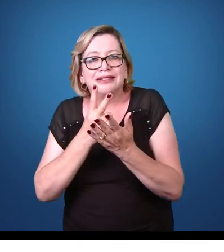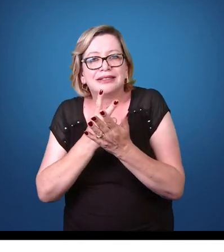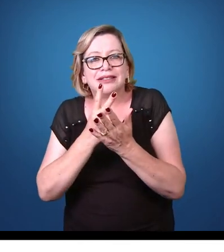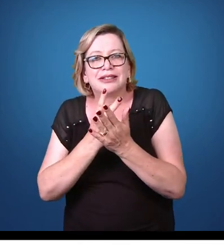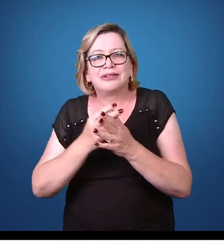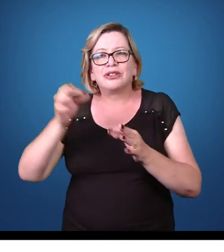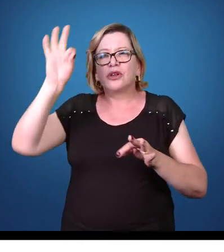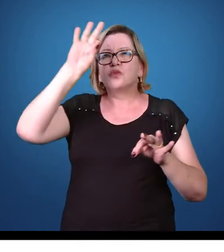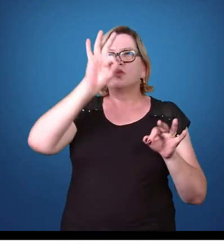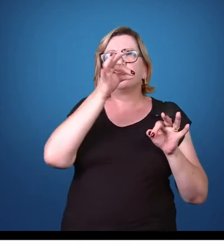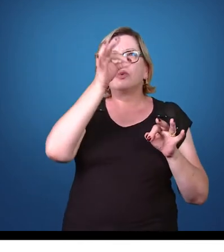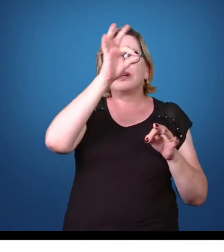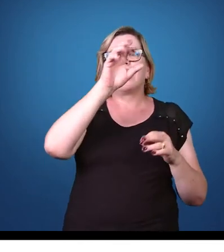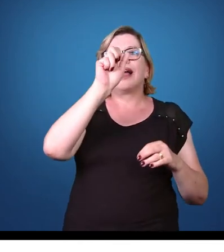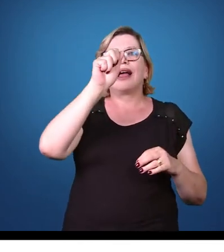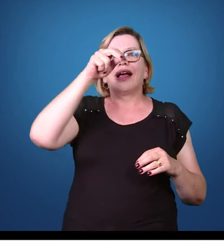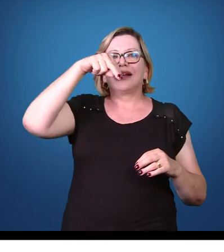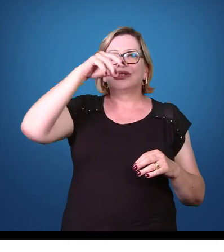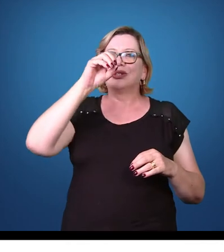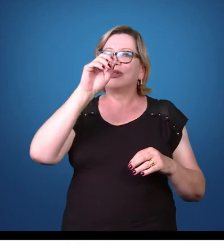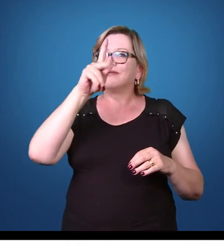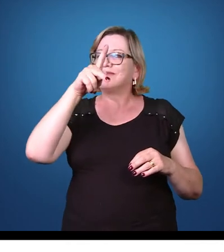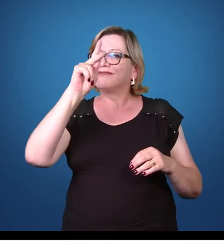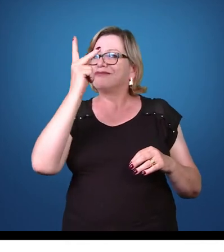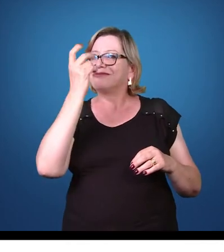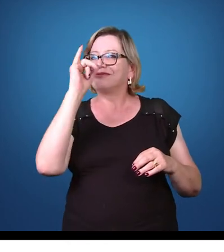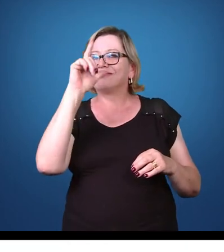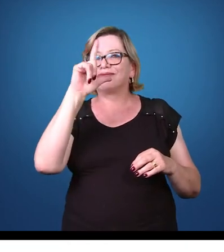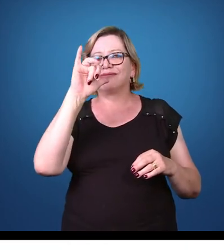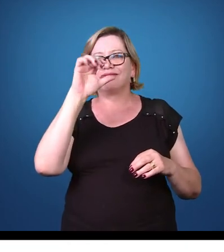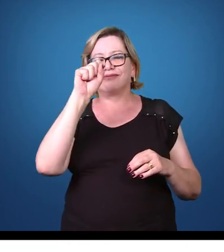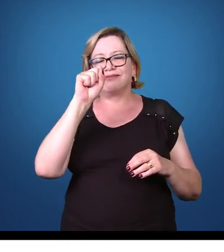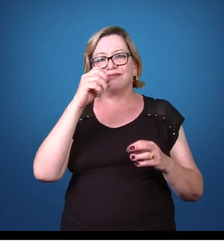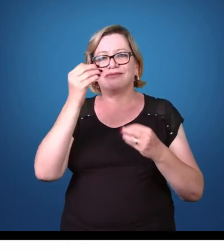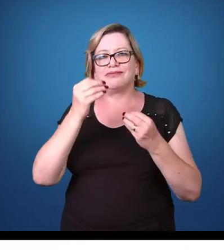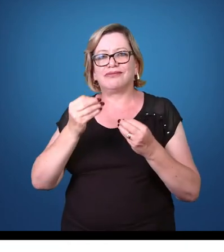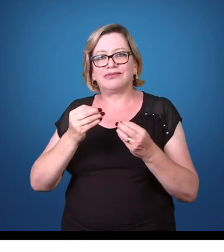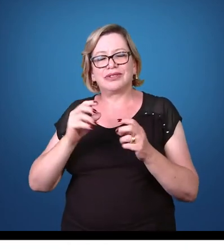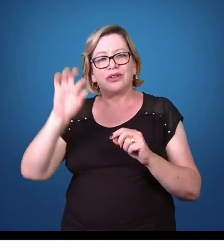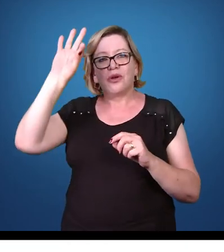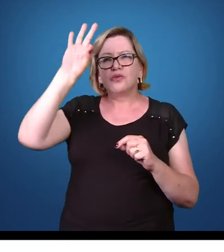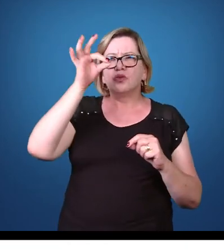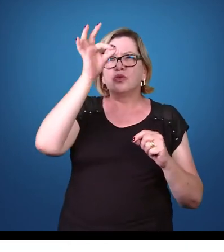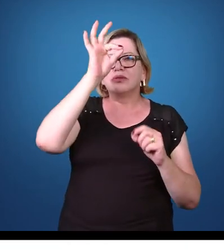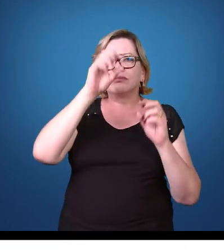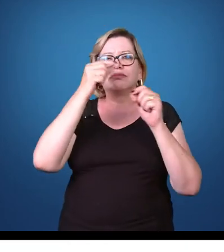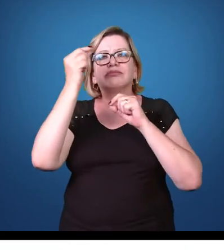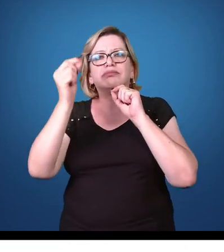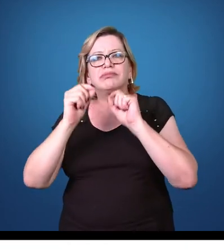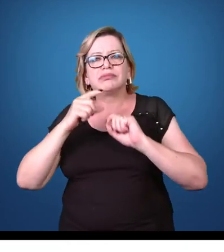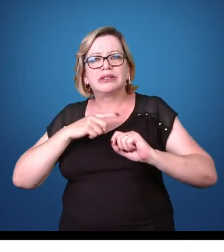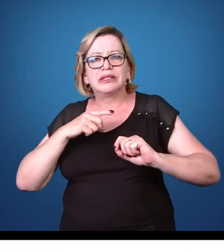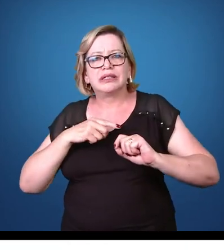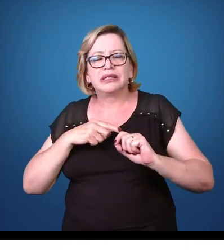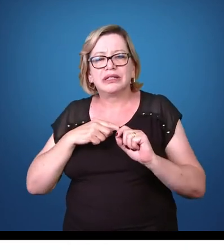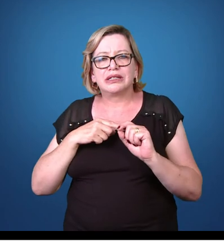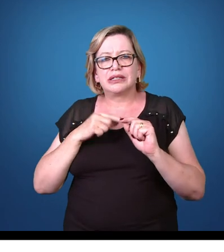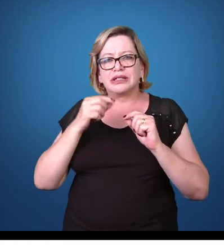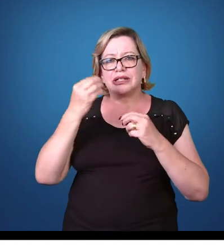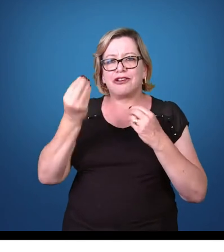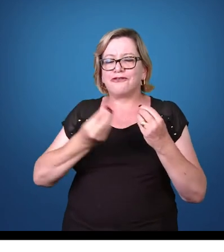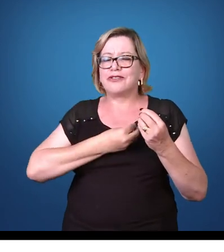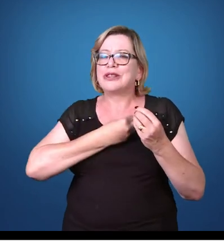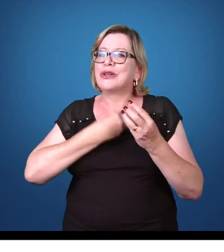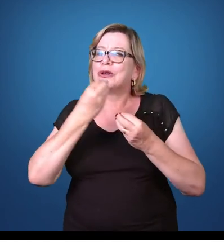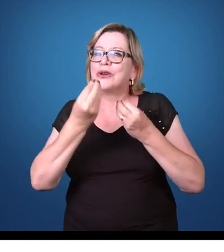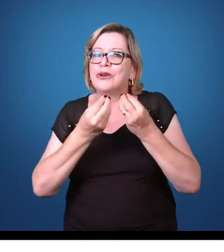mosquito anófolis, que é o vetor desse parasita. E no mosquito anófolis, ele apresenta um tipo de